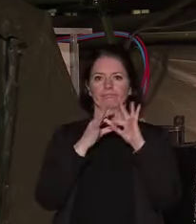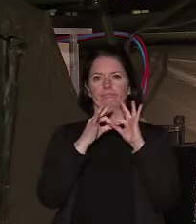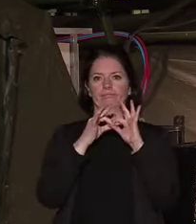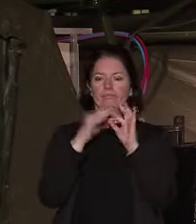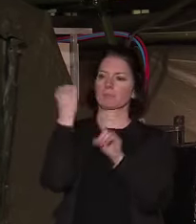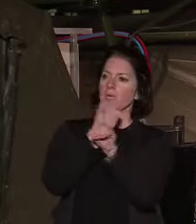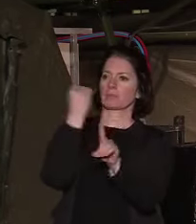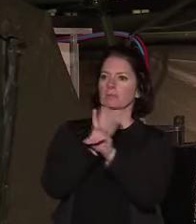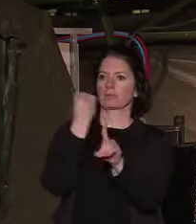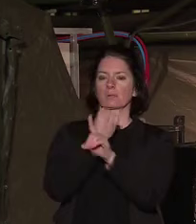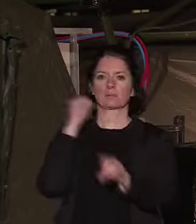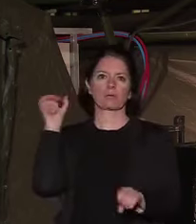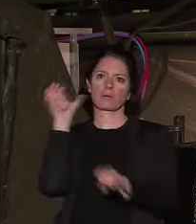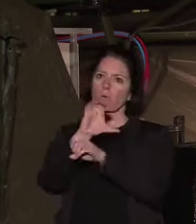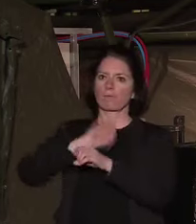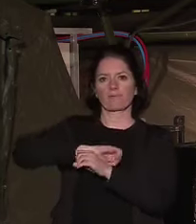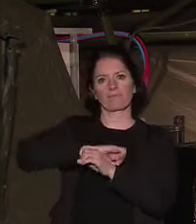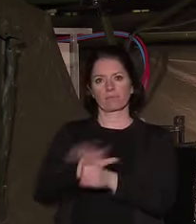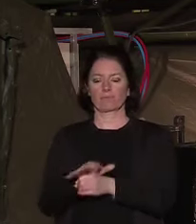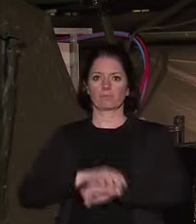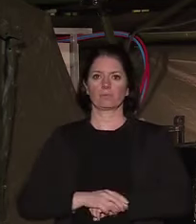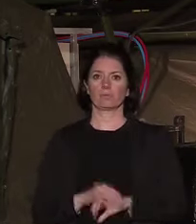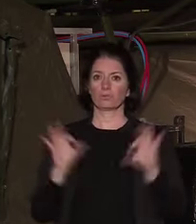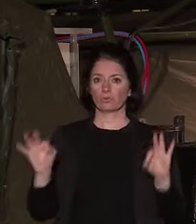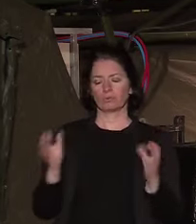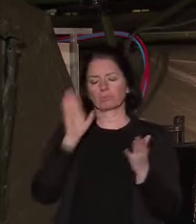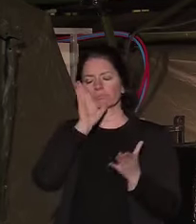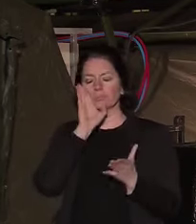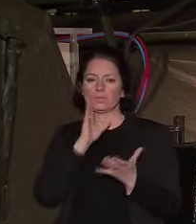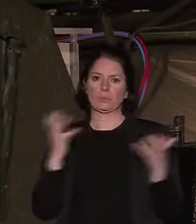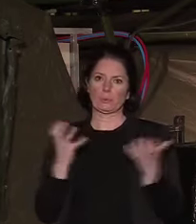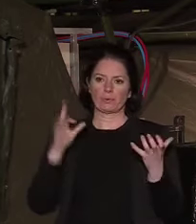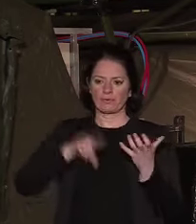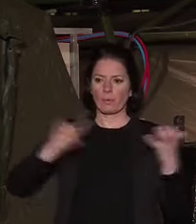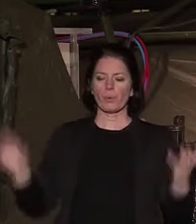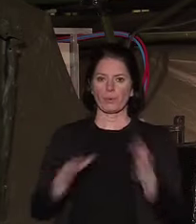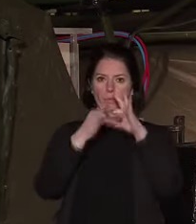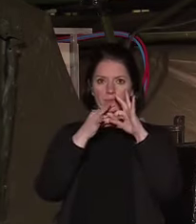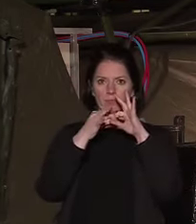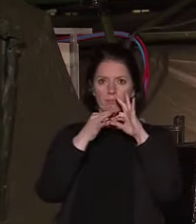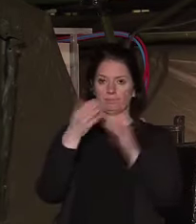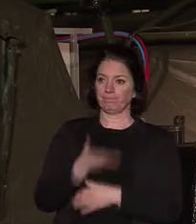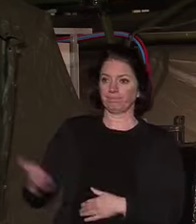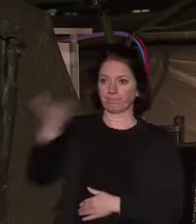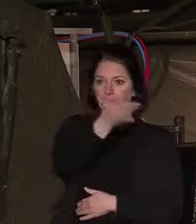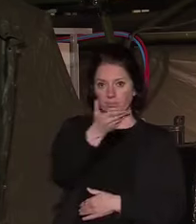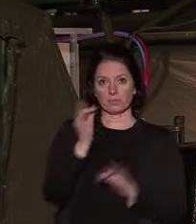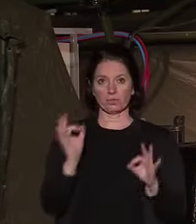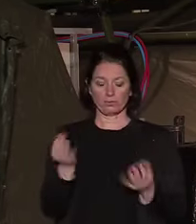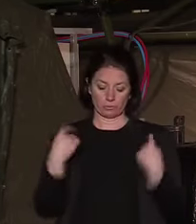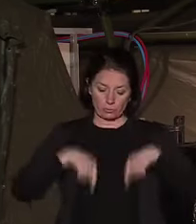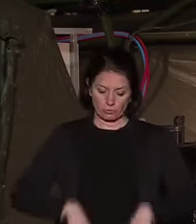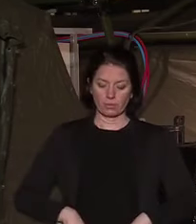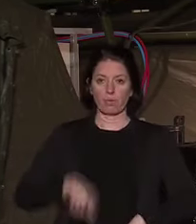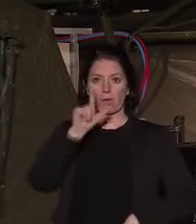virus. Et j'en appelle à cette unité, à cet engagement. Être unis. Et vous avez un gouvernement qui l'est, à